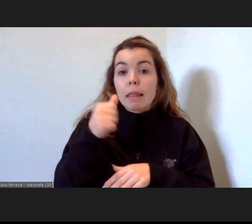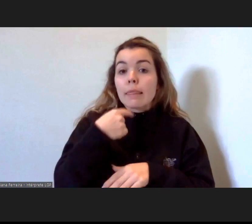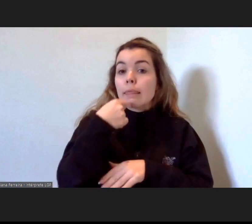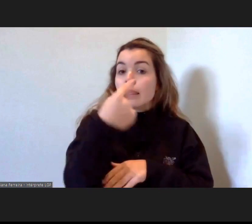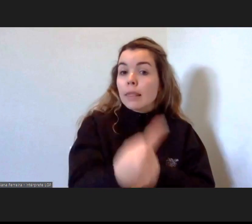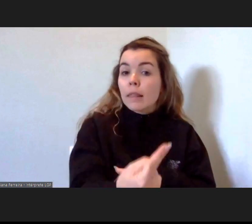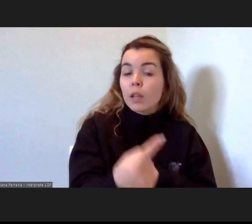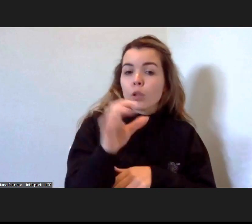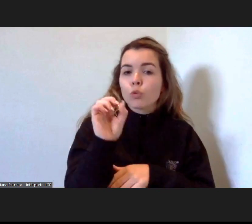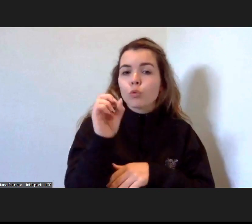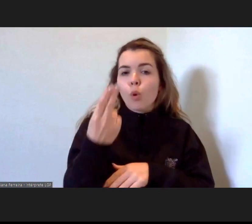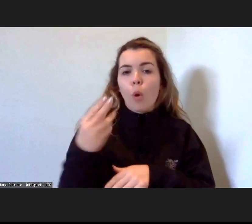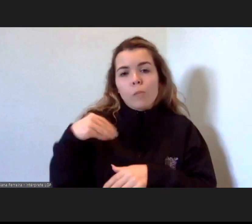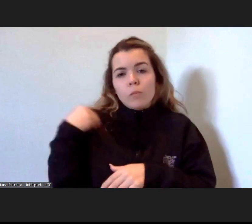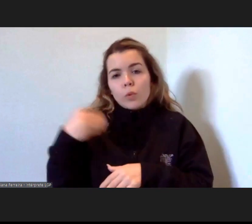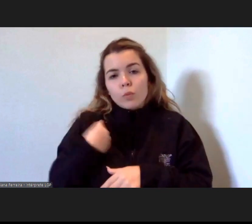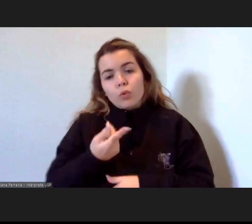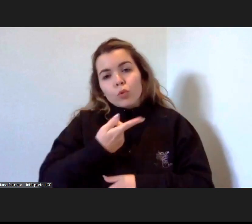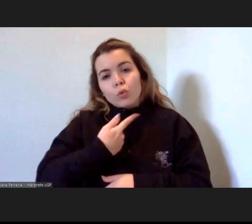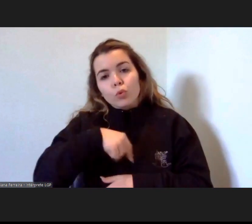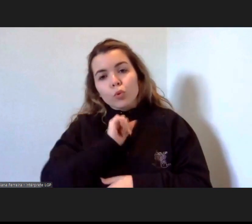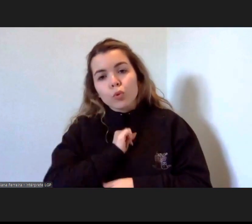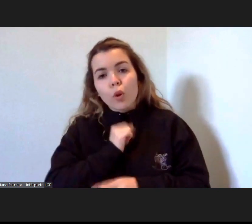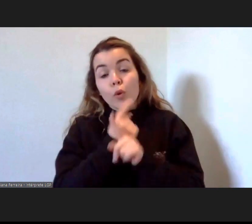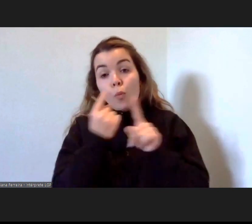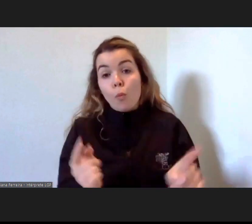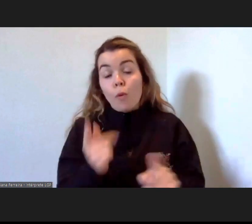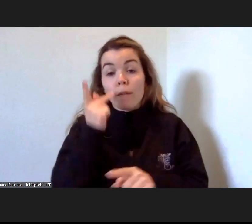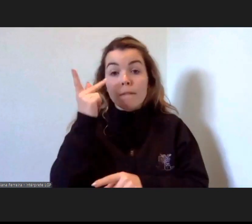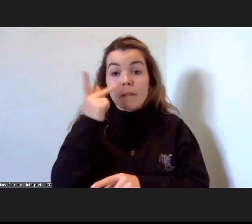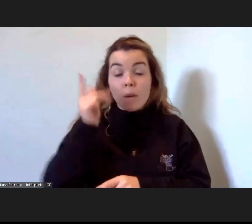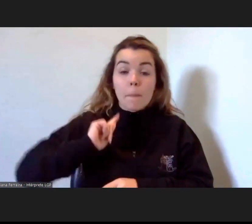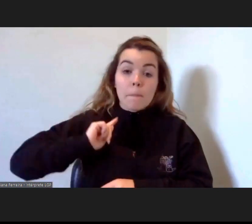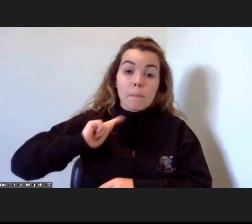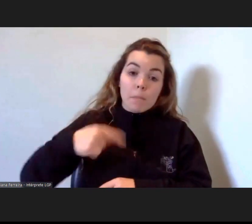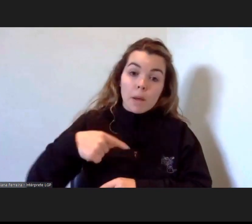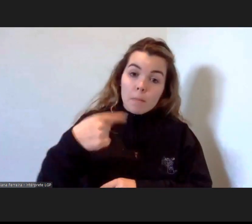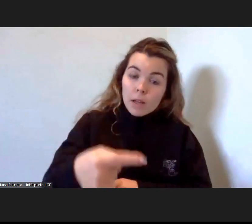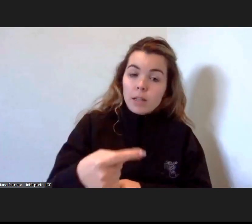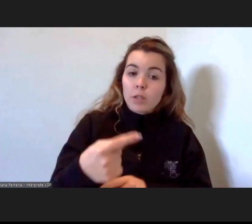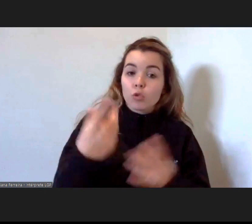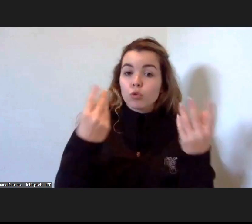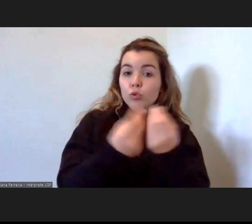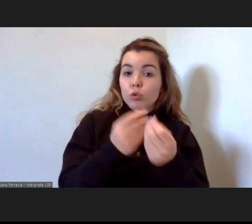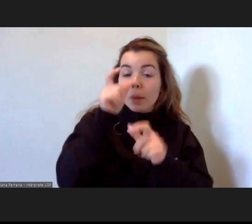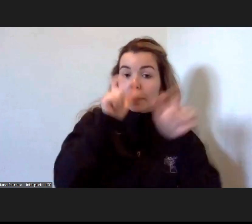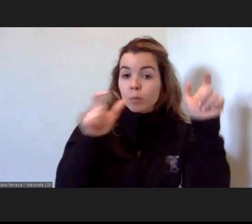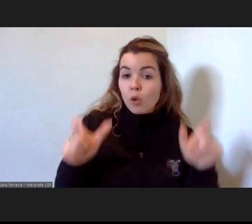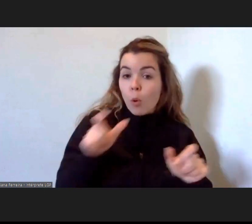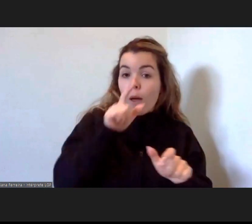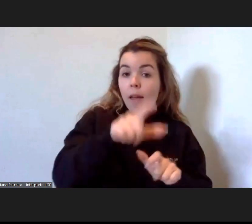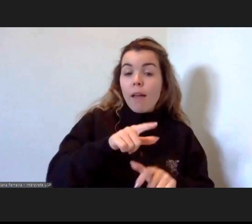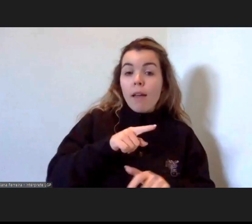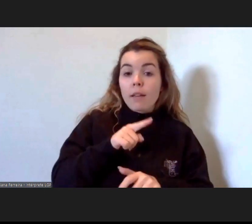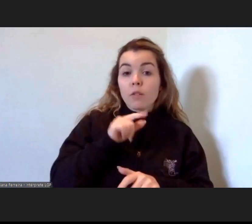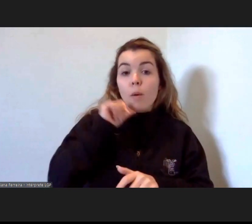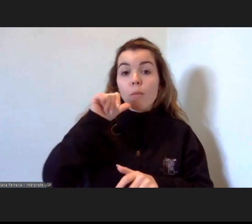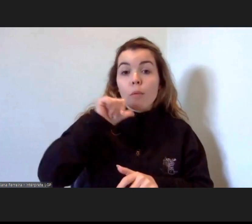são as nossas preocupações porque vivemos no dia-a-dia com estas pessoas muitas vezes